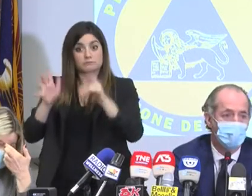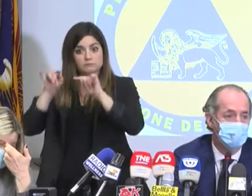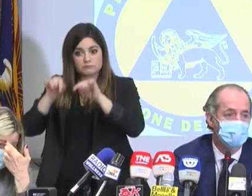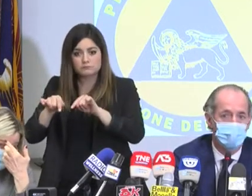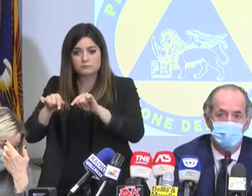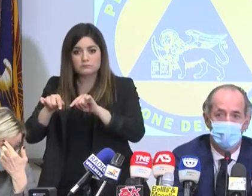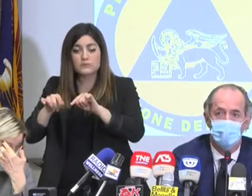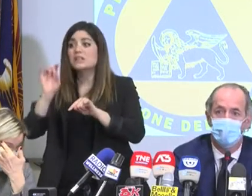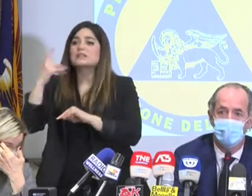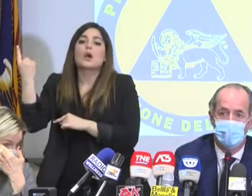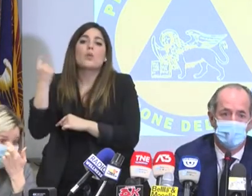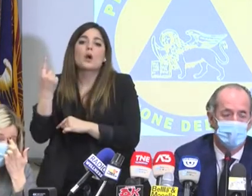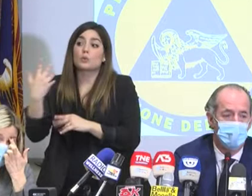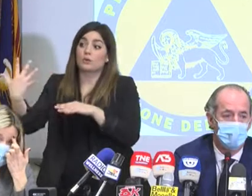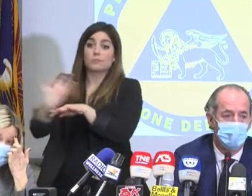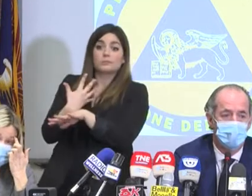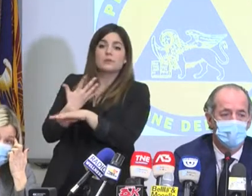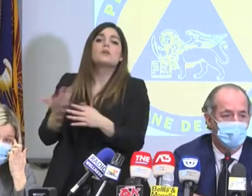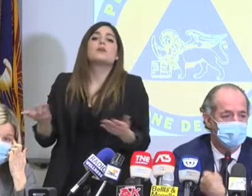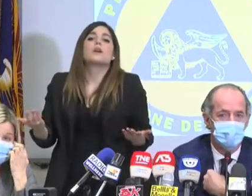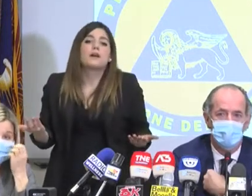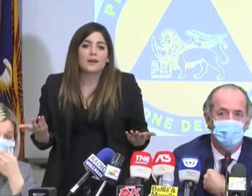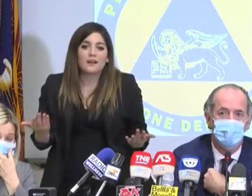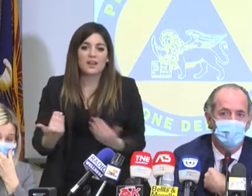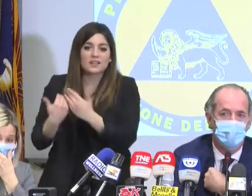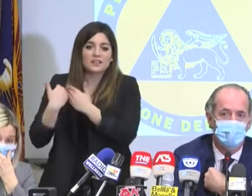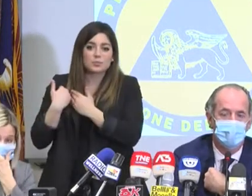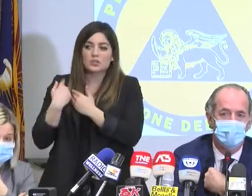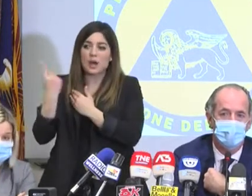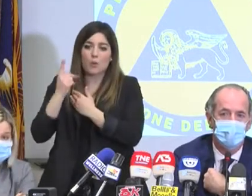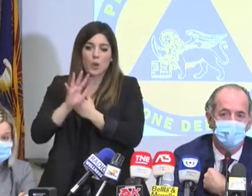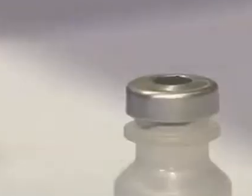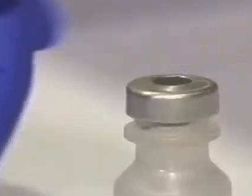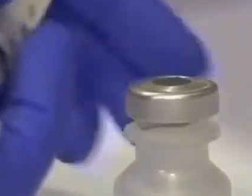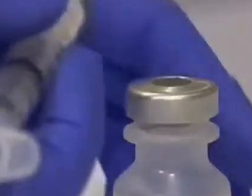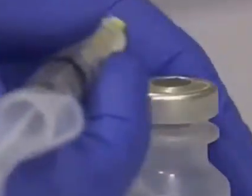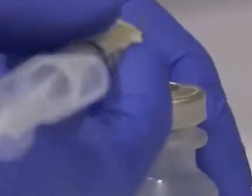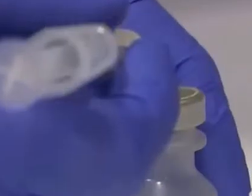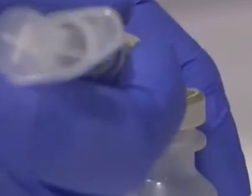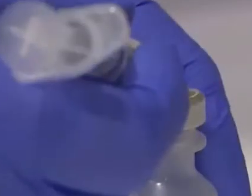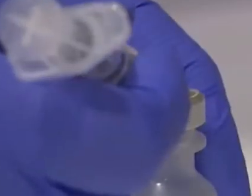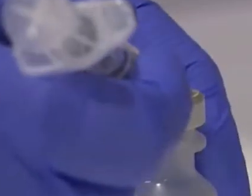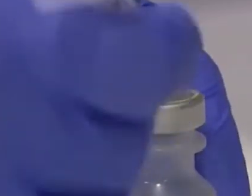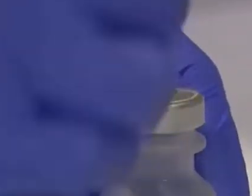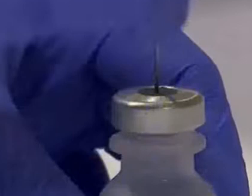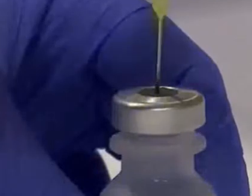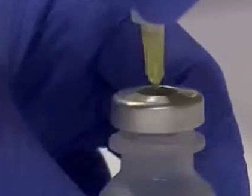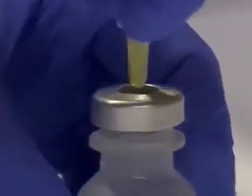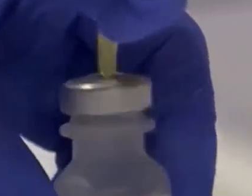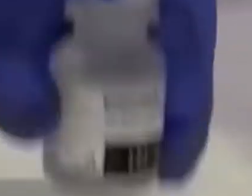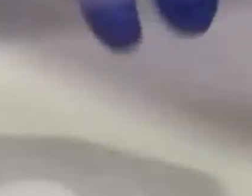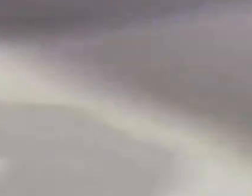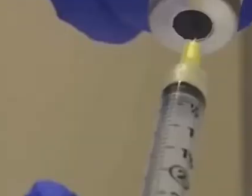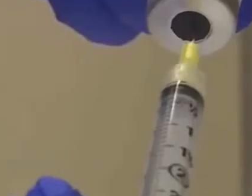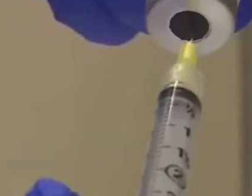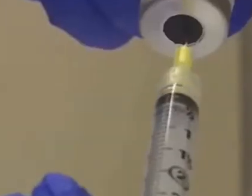o perché qualcuno ci vuole impedire di comprarli. Ma questa è una responsabilità che io non mi porto in pancia. Il vero problema, spiega il direttore Flor, è la